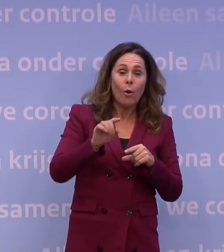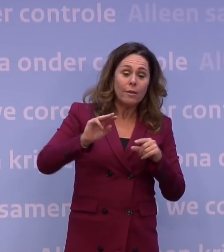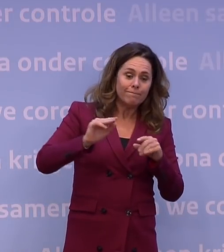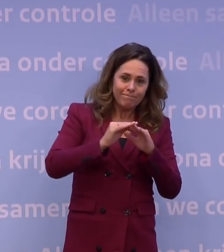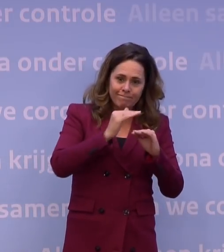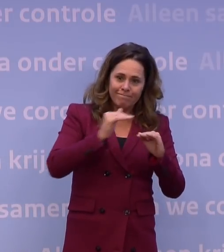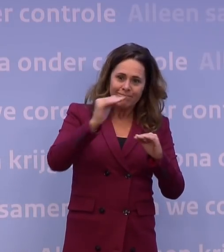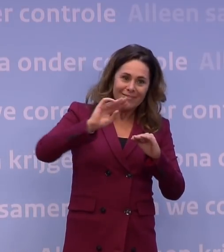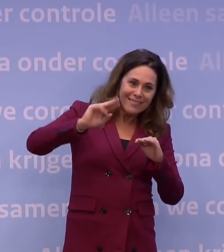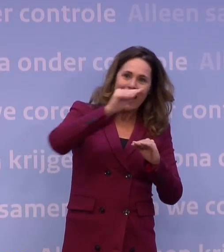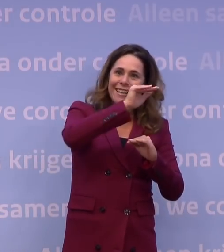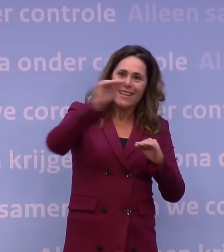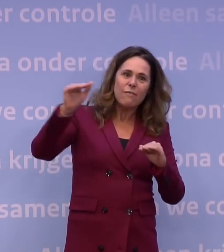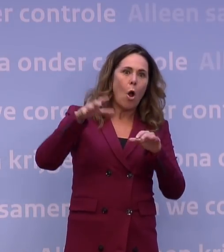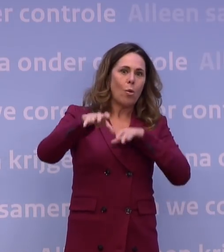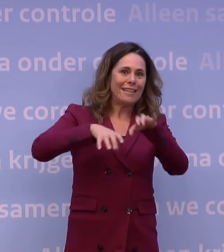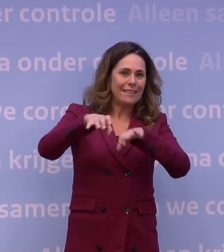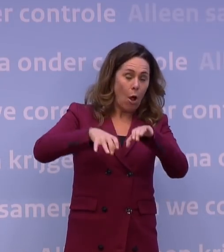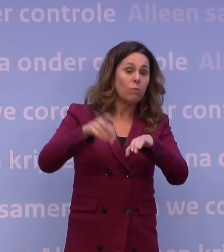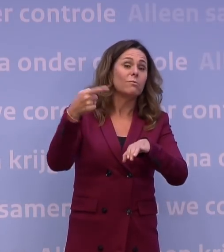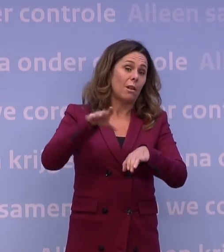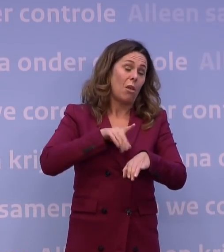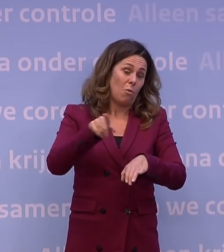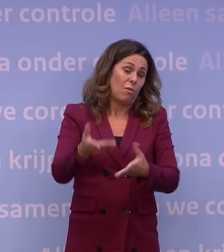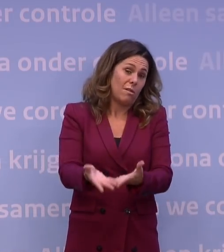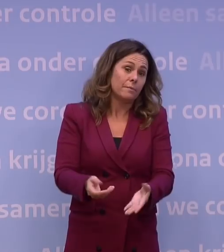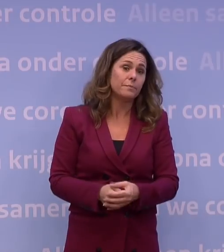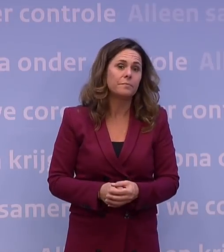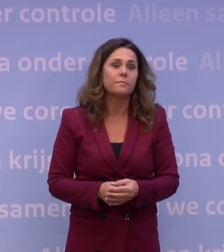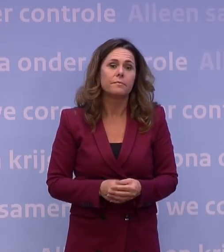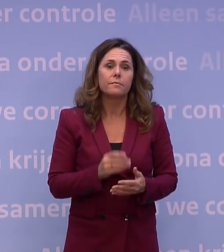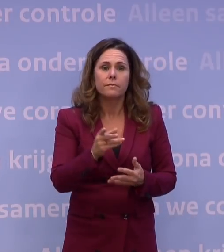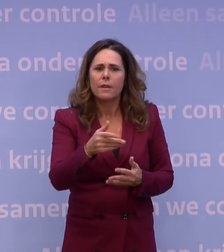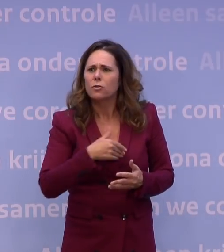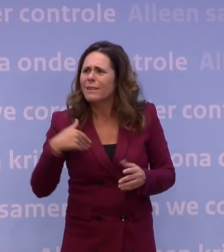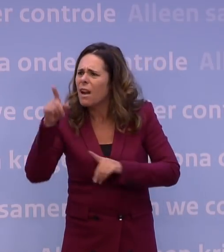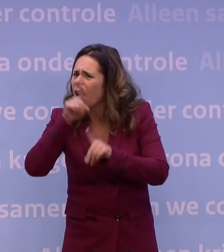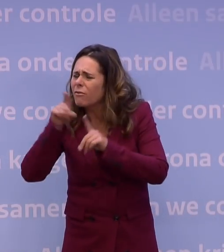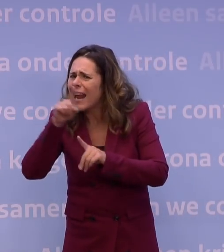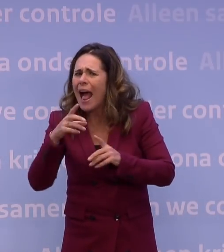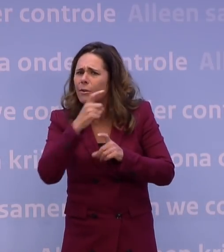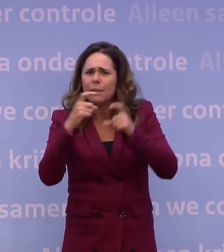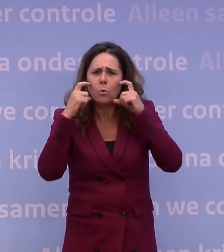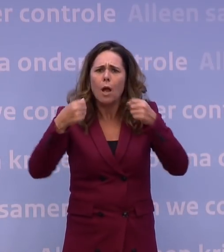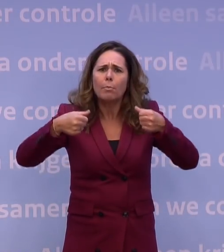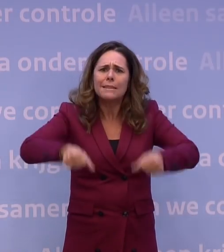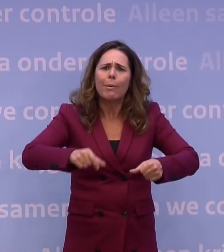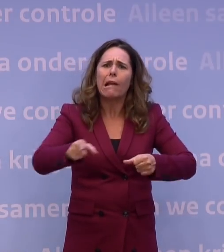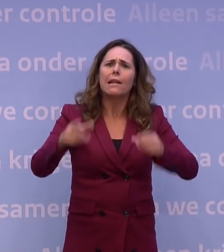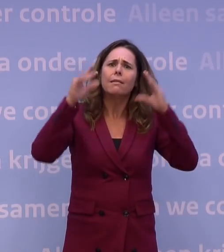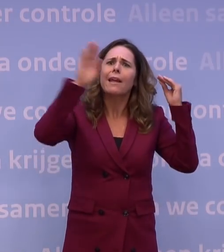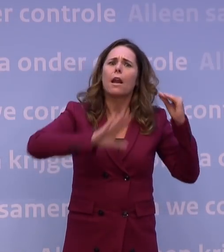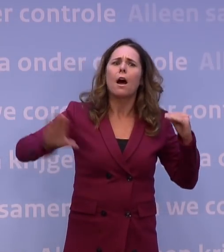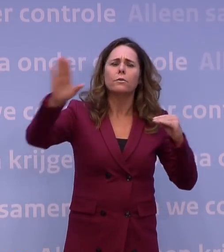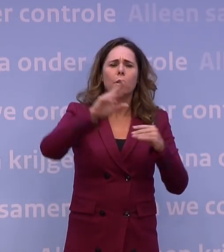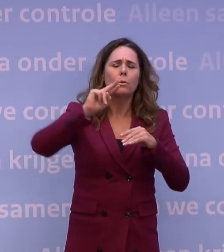risiconiveau gaat, dan zal dat ook voor die andere regio's gaan gelden. Het is een beetje zo'n lang verhaal, die mondkapjesplichten in Nederland, maar u vraagt